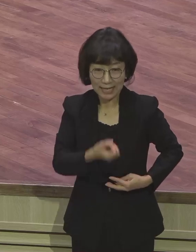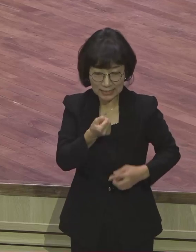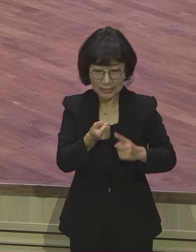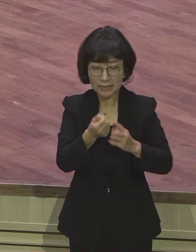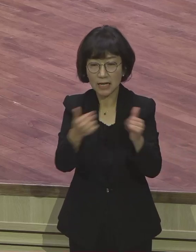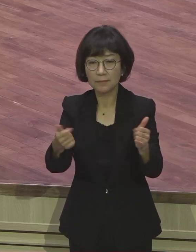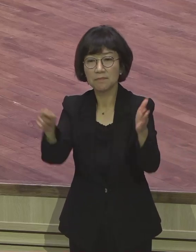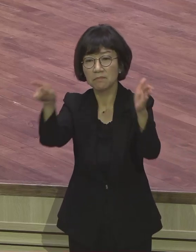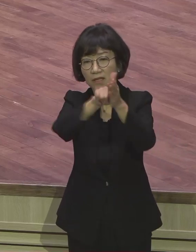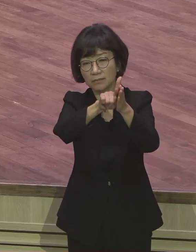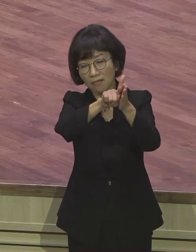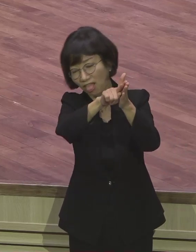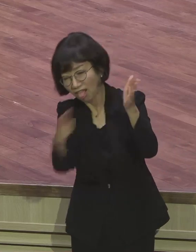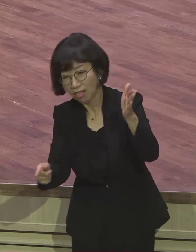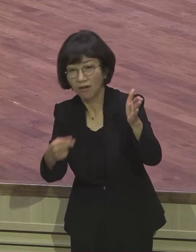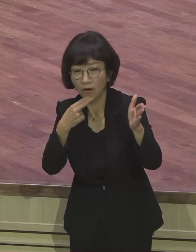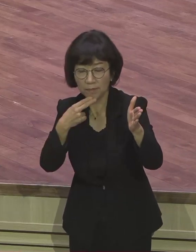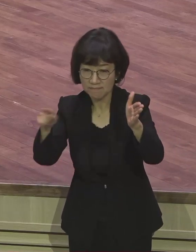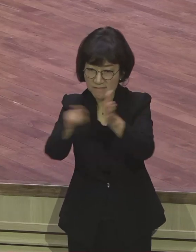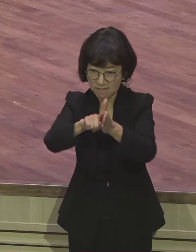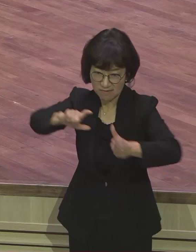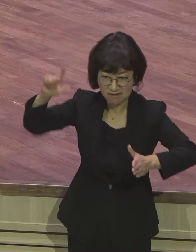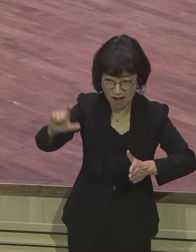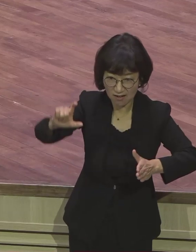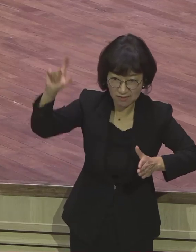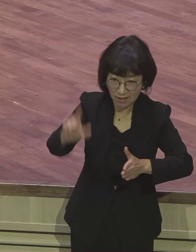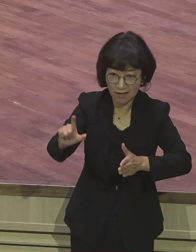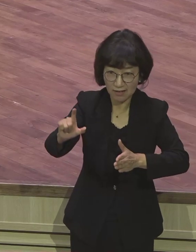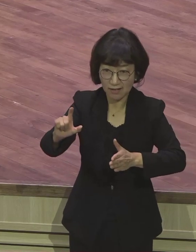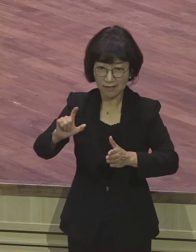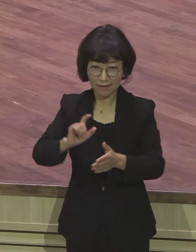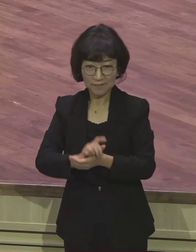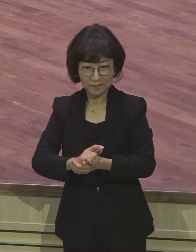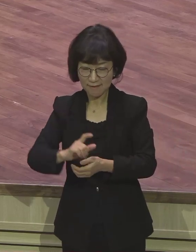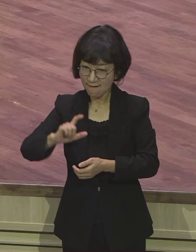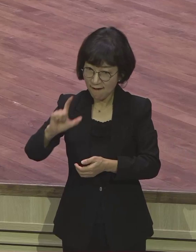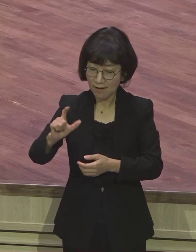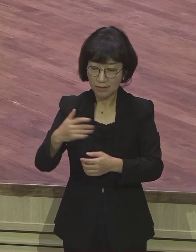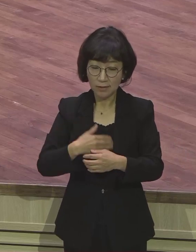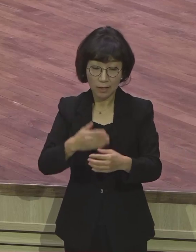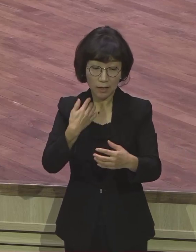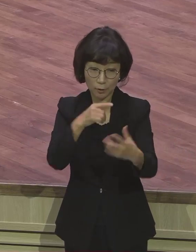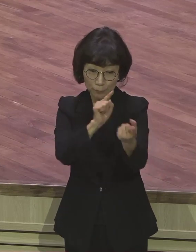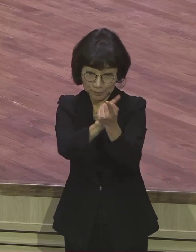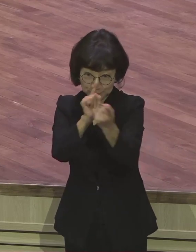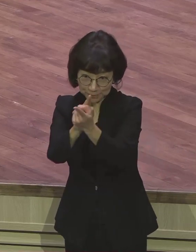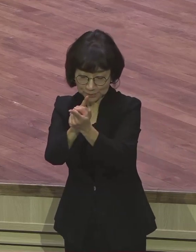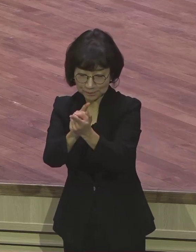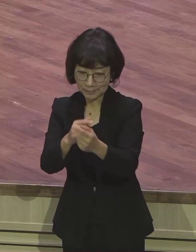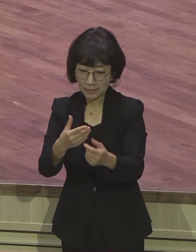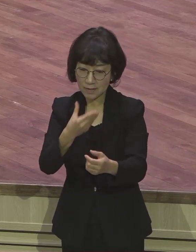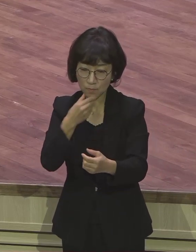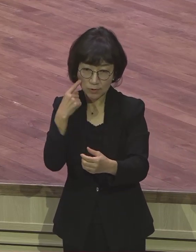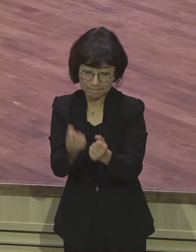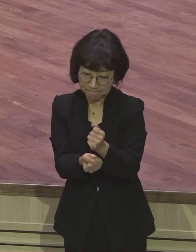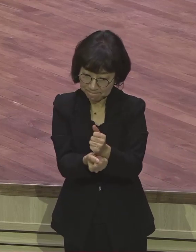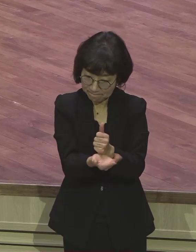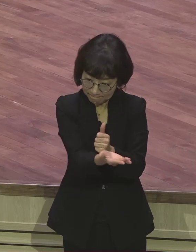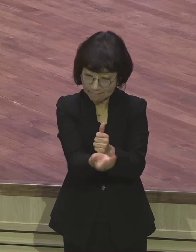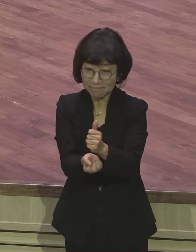견고해요 누구를 만나도 이 영향을 줍니다 인정받아요 칭찬받아요 뭐 영적으로